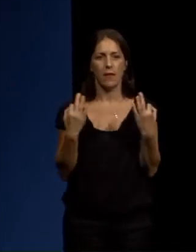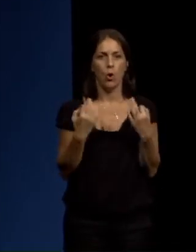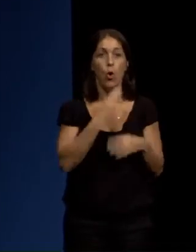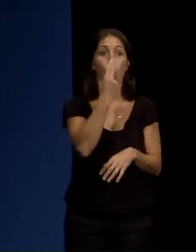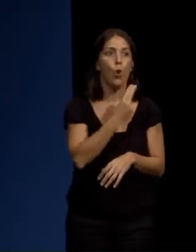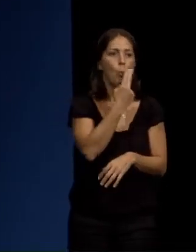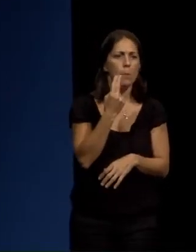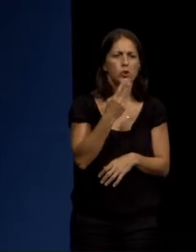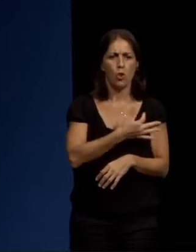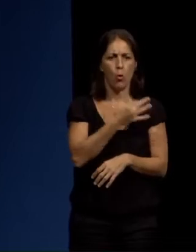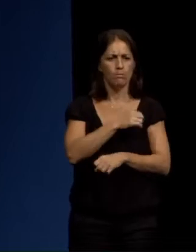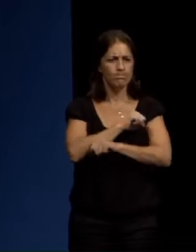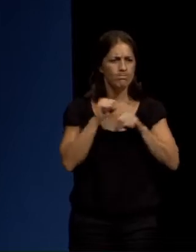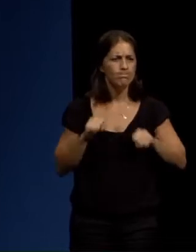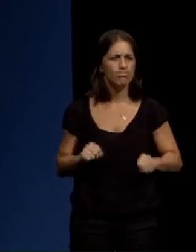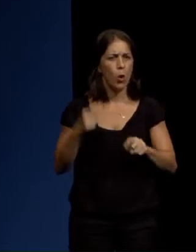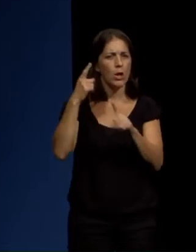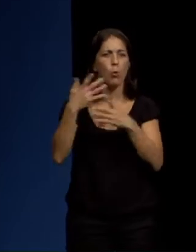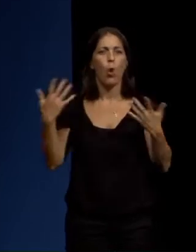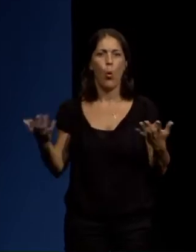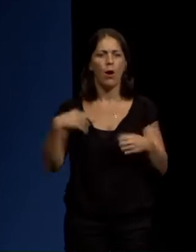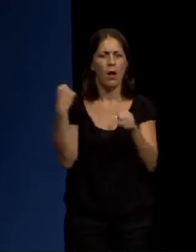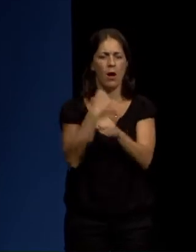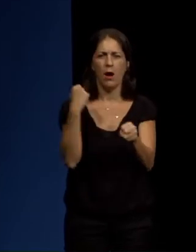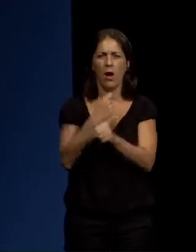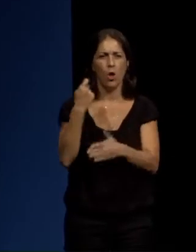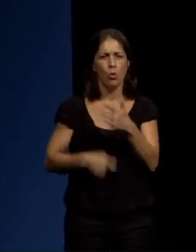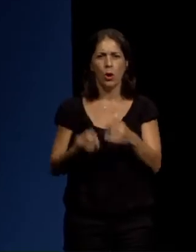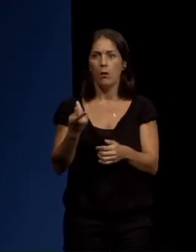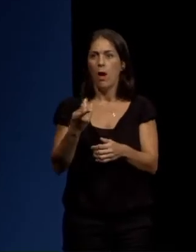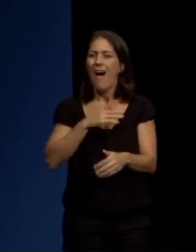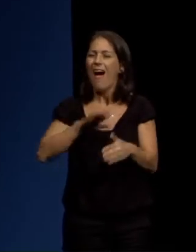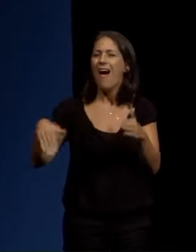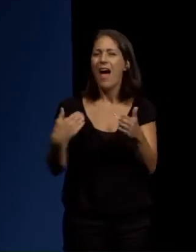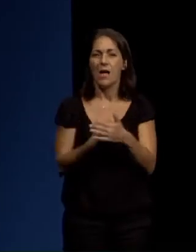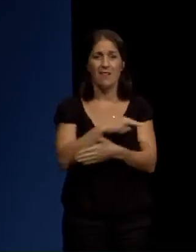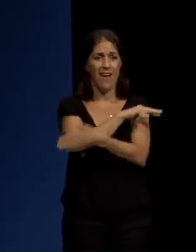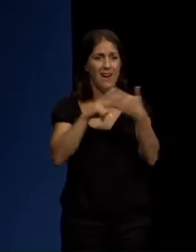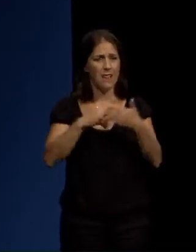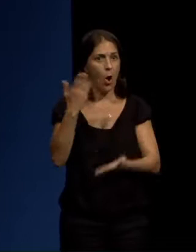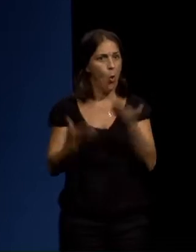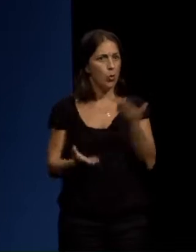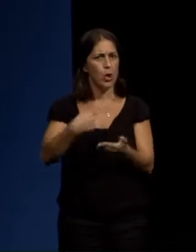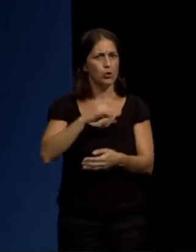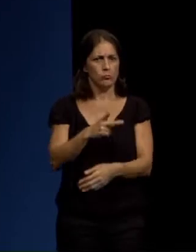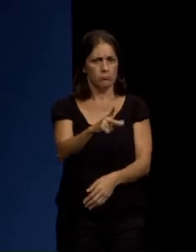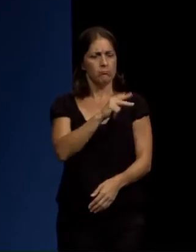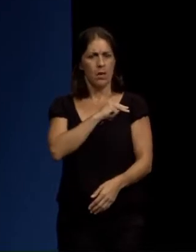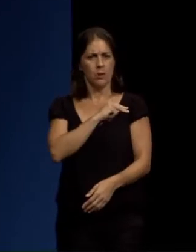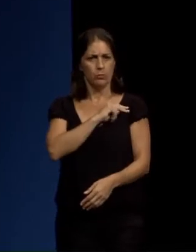compromiso firme de traballar duro para conseguir esa galiza xusta que nos merecemos como galegos e como galegas.